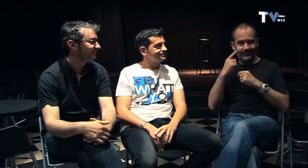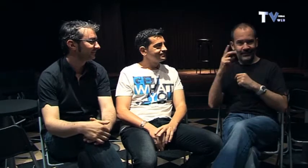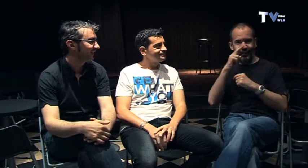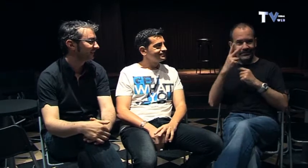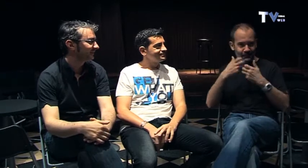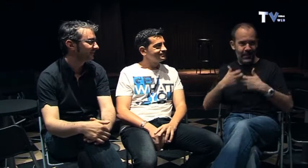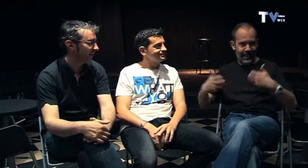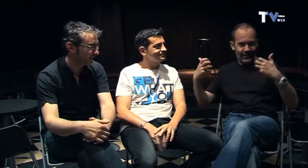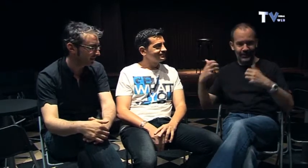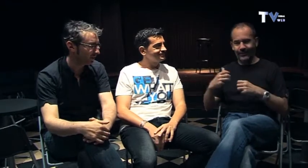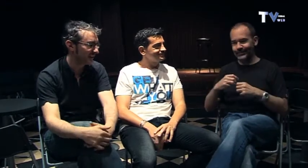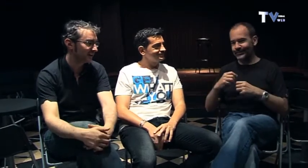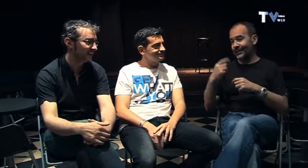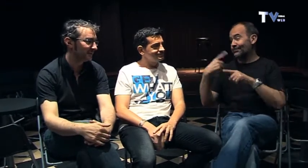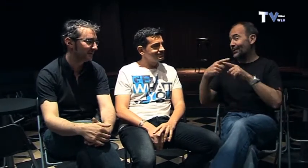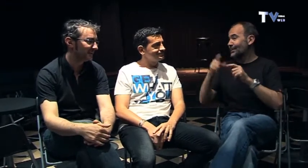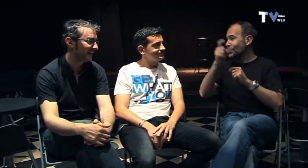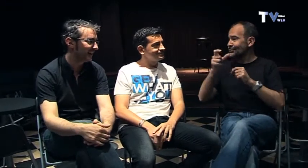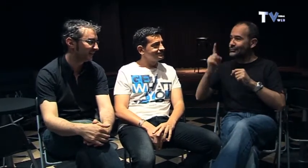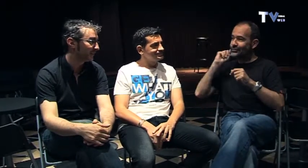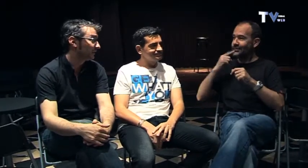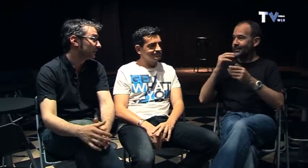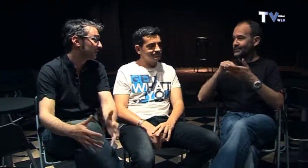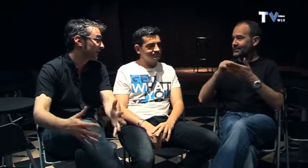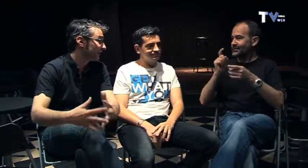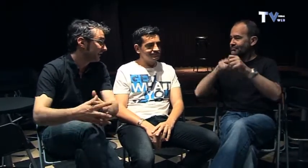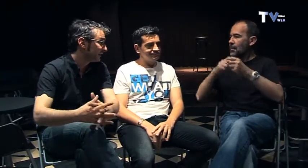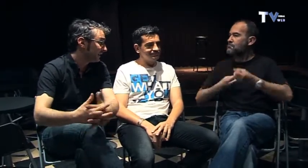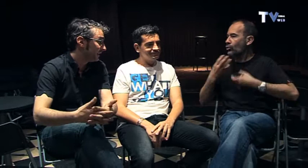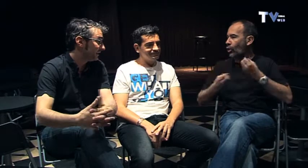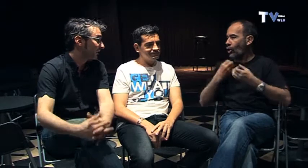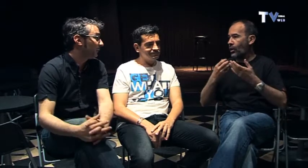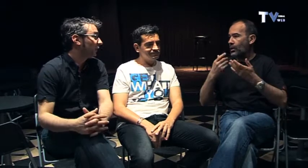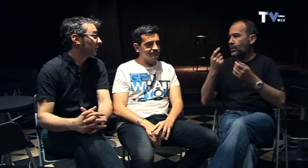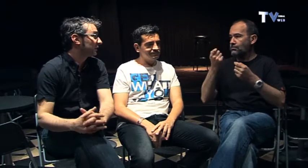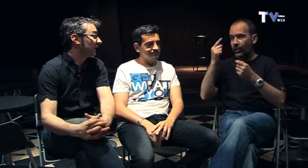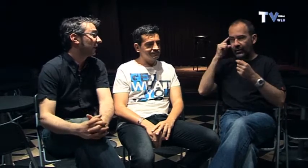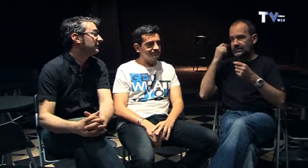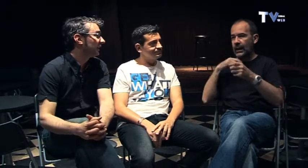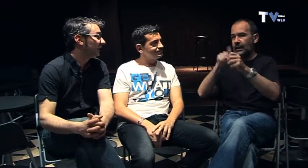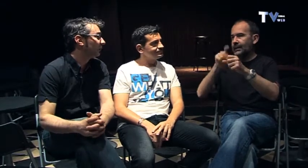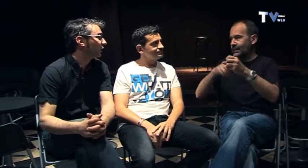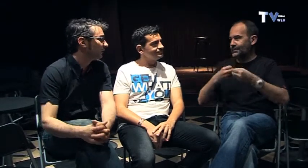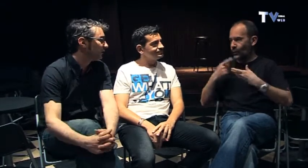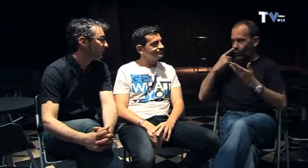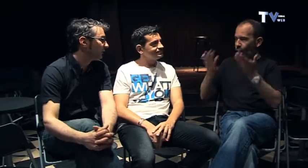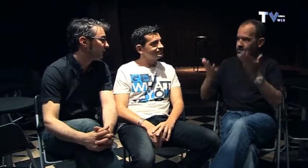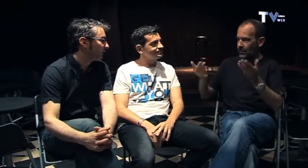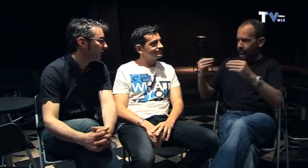vaya de dos años ¿eh? ¿habéis visto? largo ¿no? pues muchas personas se piensan que el monólogo pues que nada días ahí en pocos días lo haces y fuera ¿no?